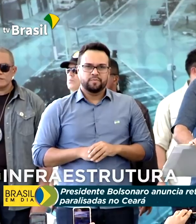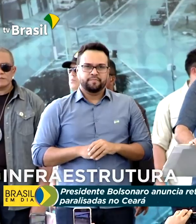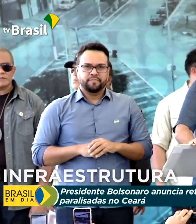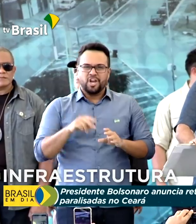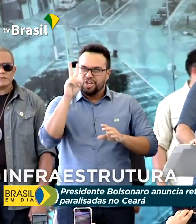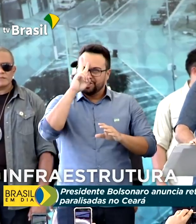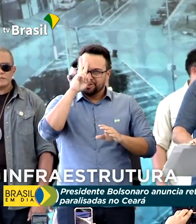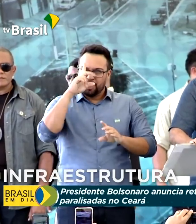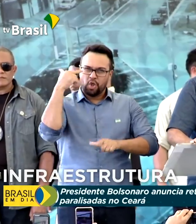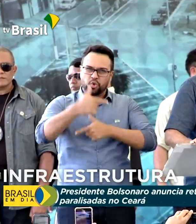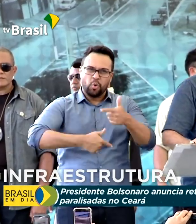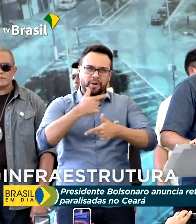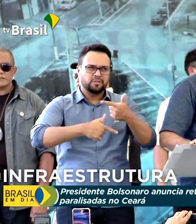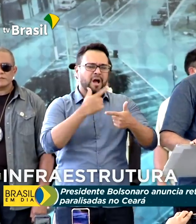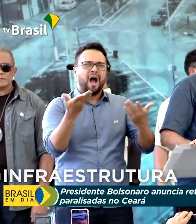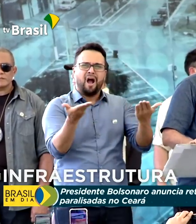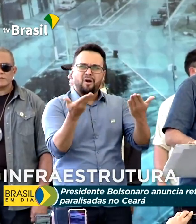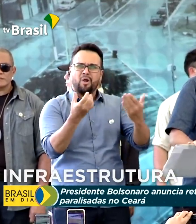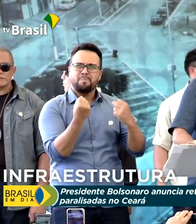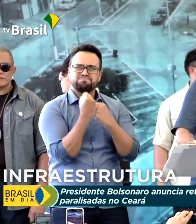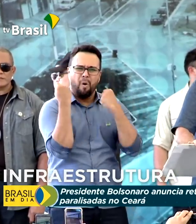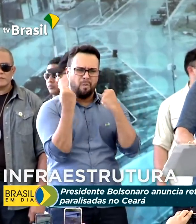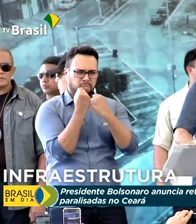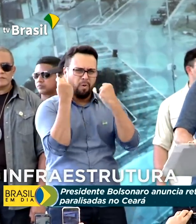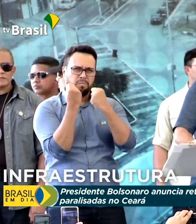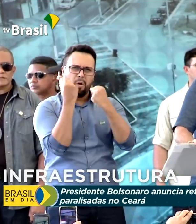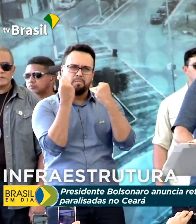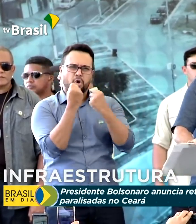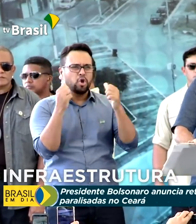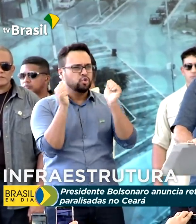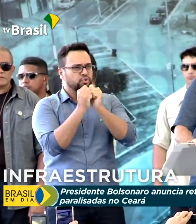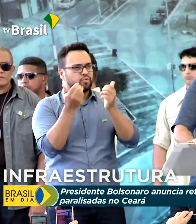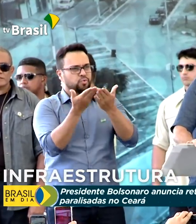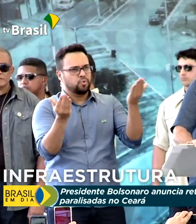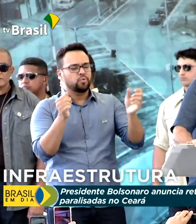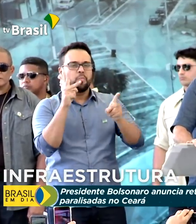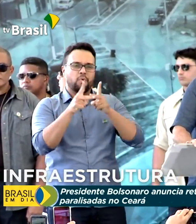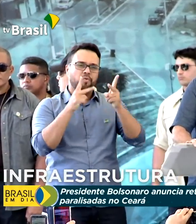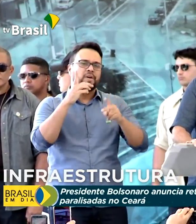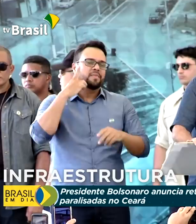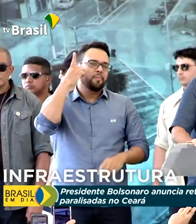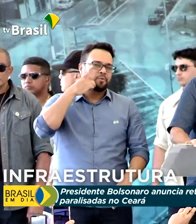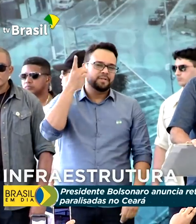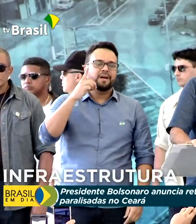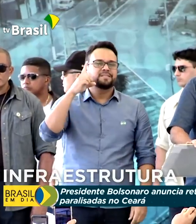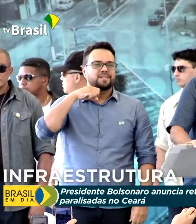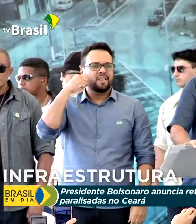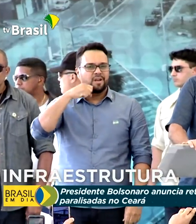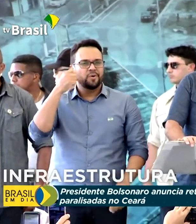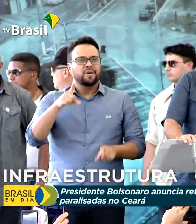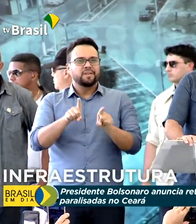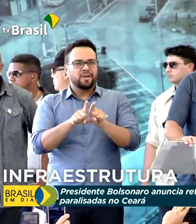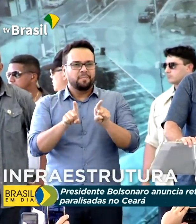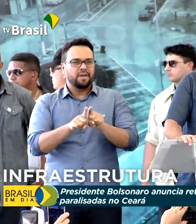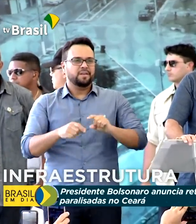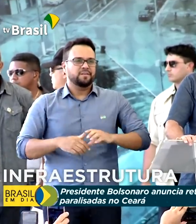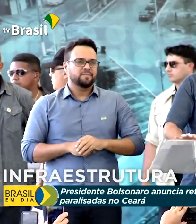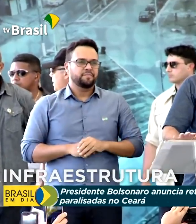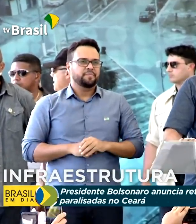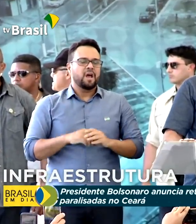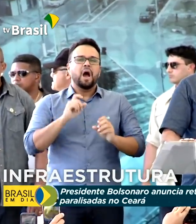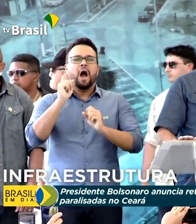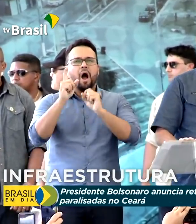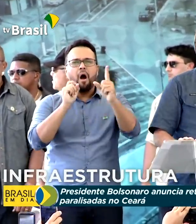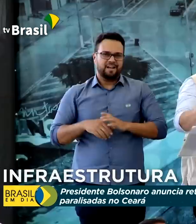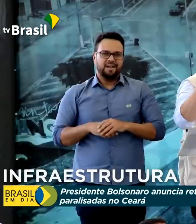nunca tive tanto apoio como estamos tendo agora com vocês, deputados, senadores, e por não citar também alguns